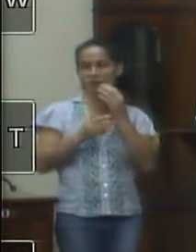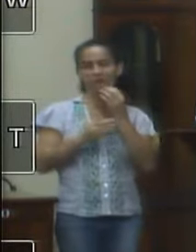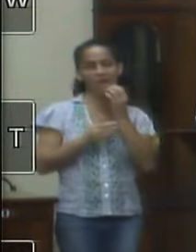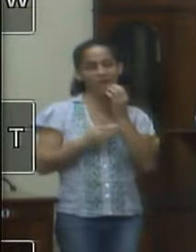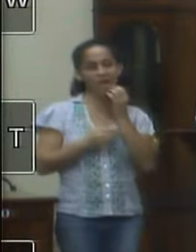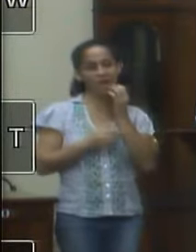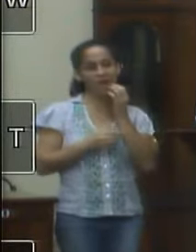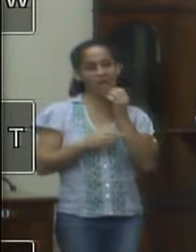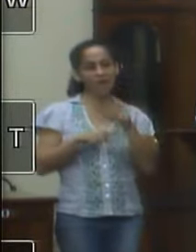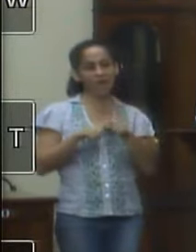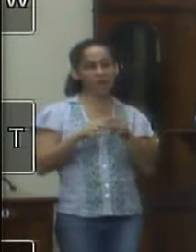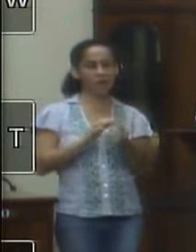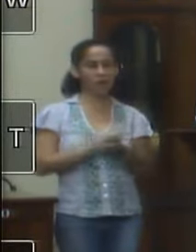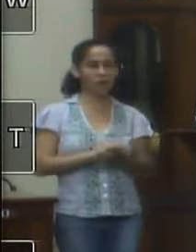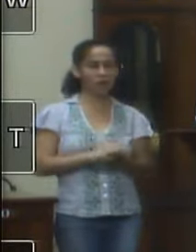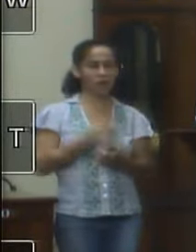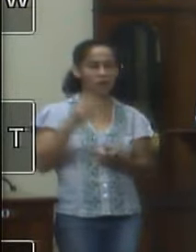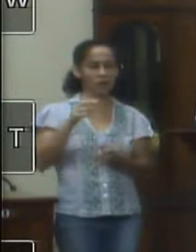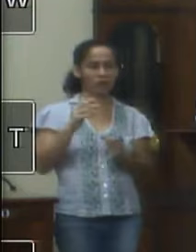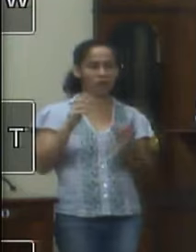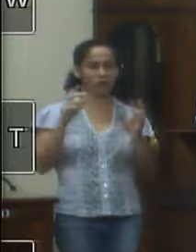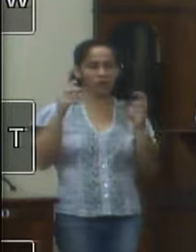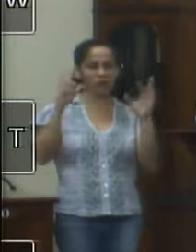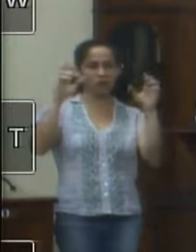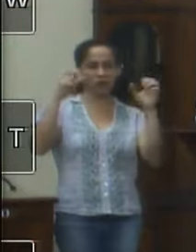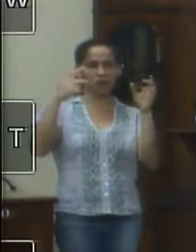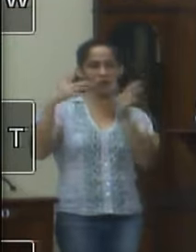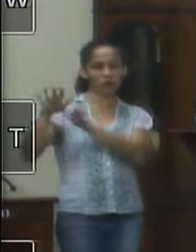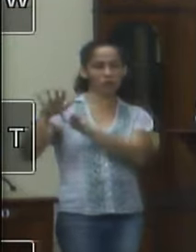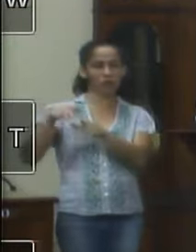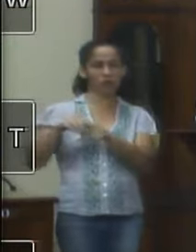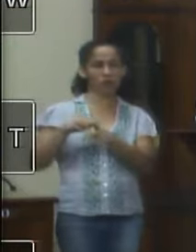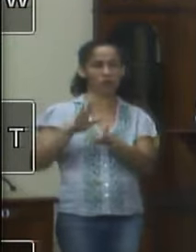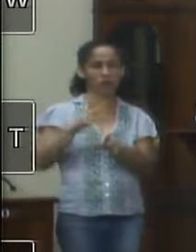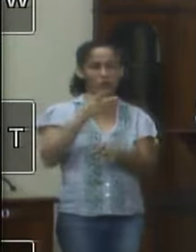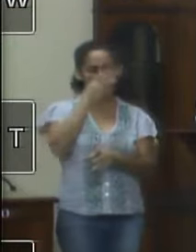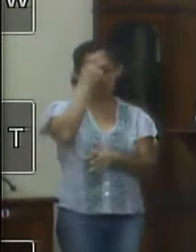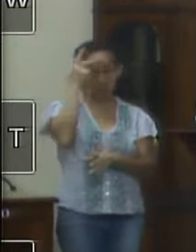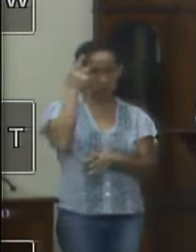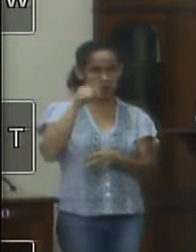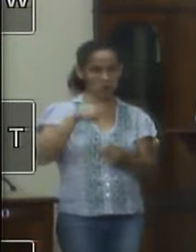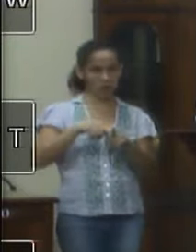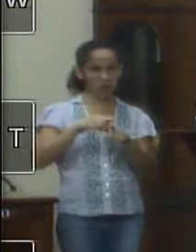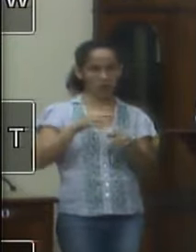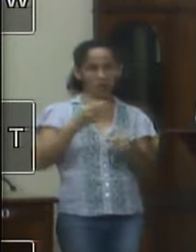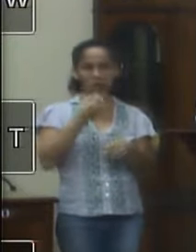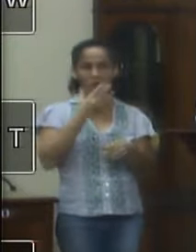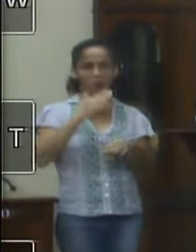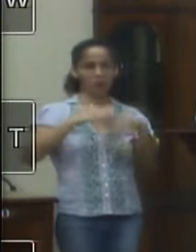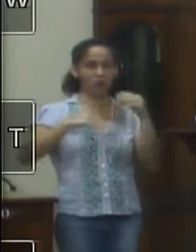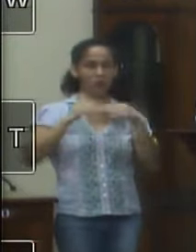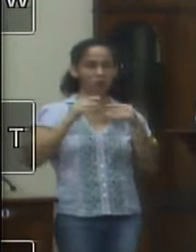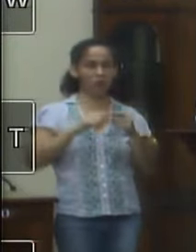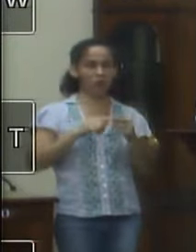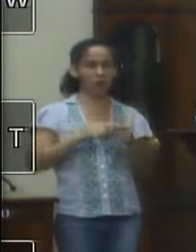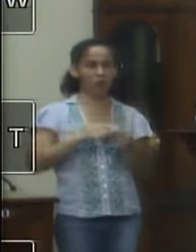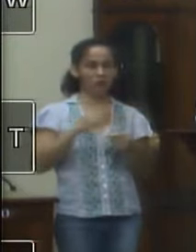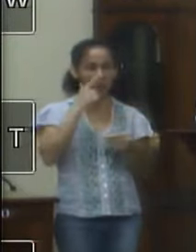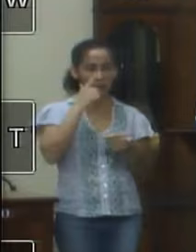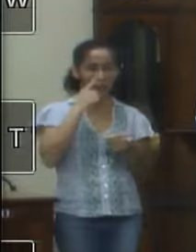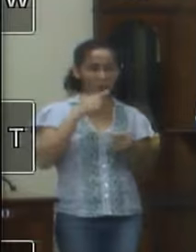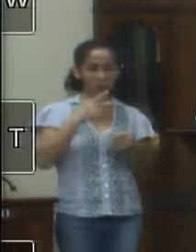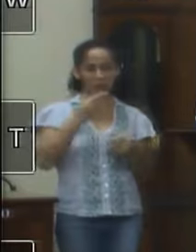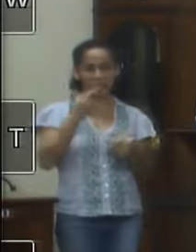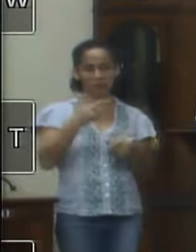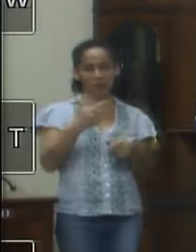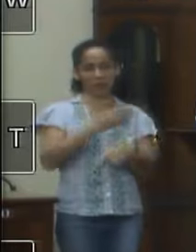comissão e tal é outra coisa agora não adianta a pessoa ser uma excelente profissional mas destratar as